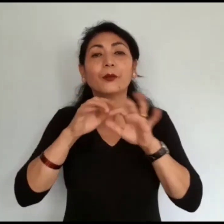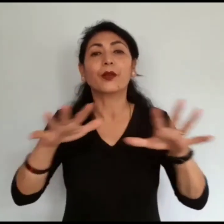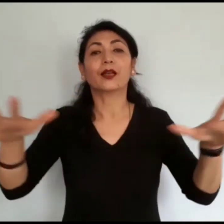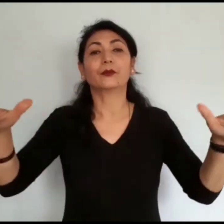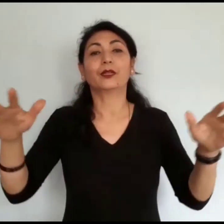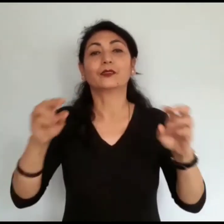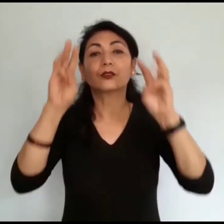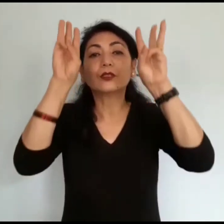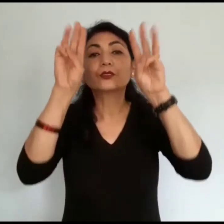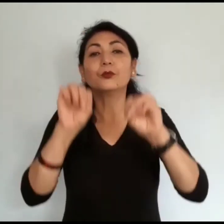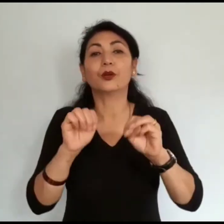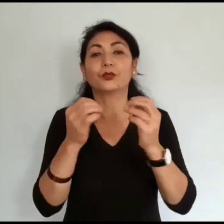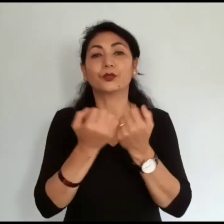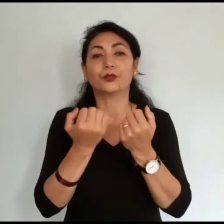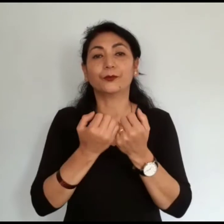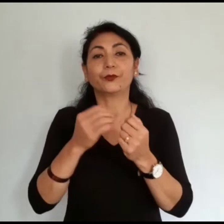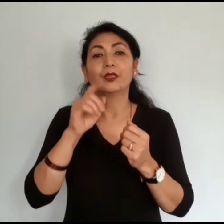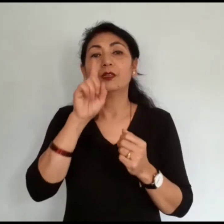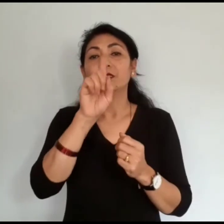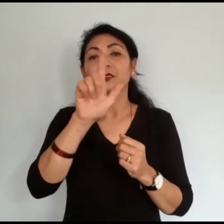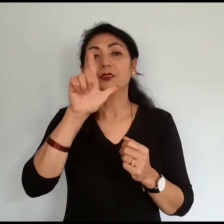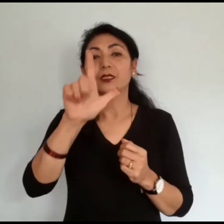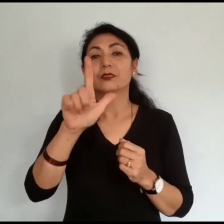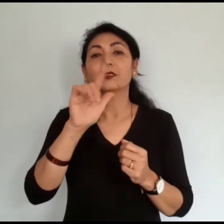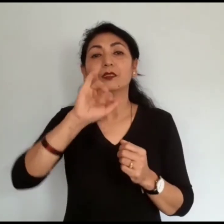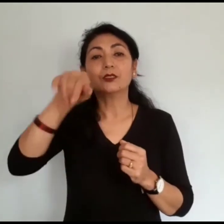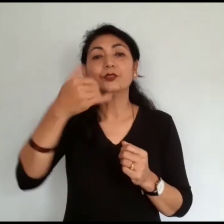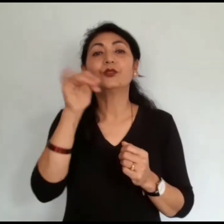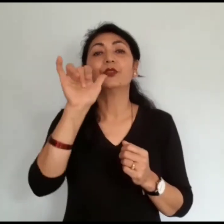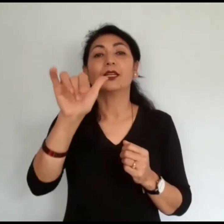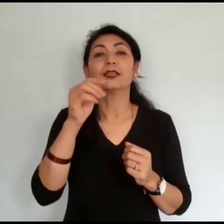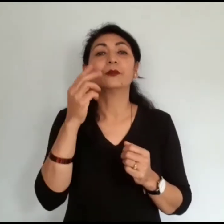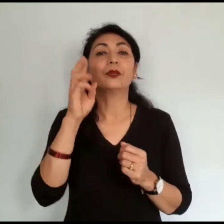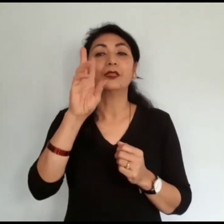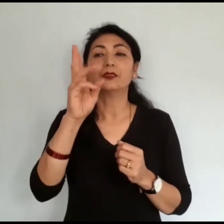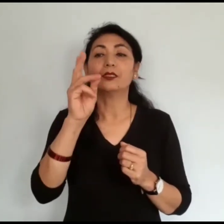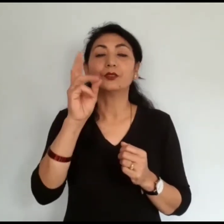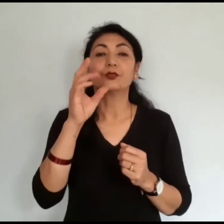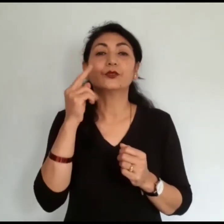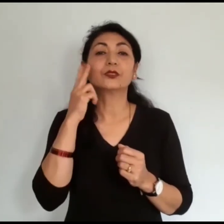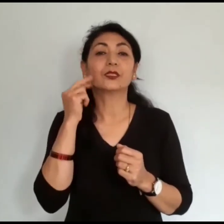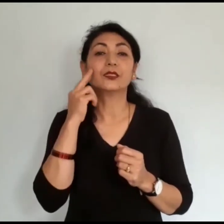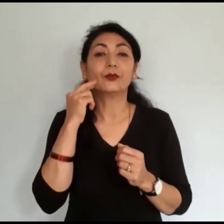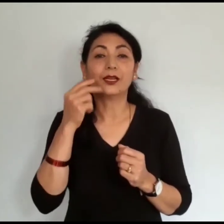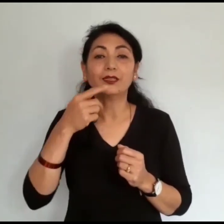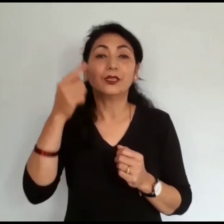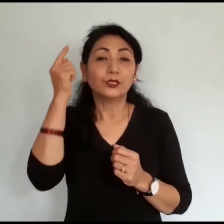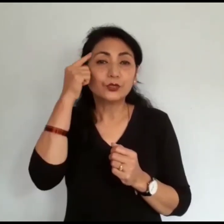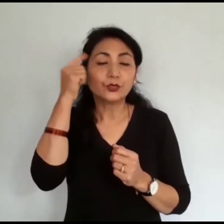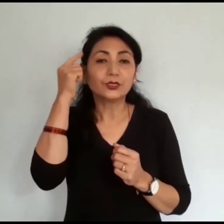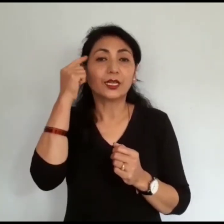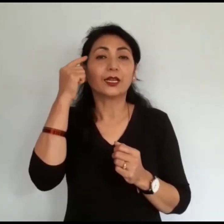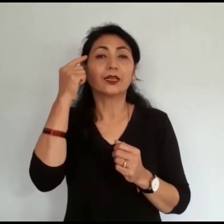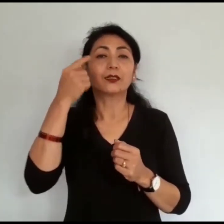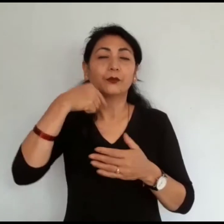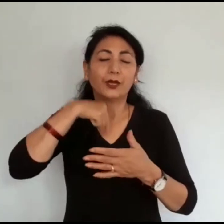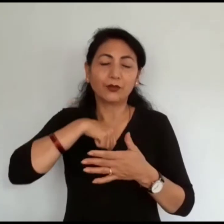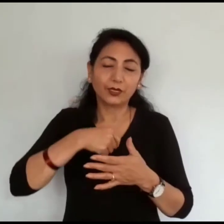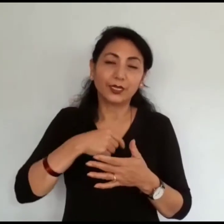स्वास्ते र महामारी मा येसको महत्तो 17 जुलाई 15 सनिवार मा भने सोचाई